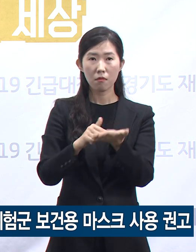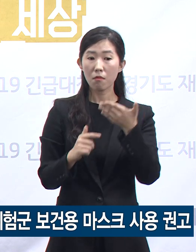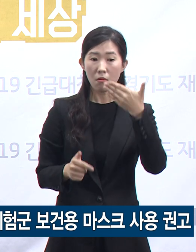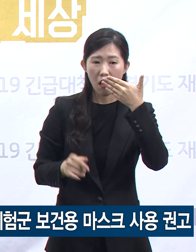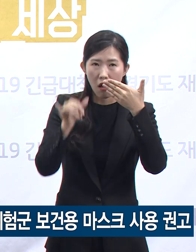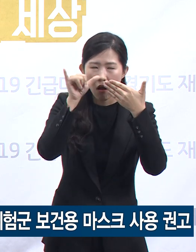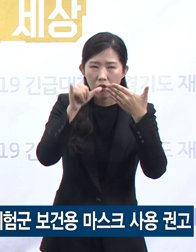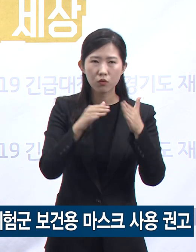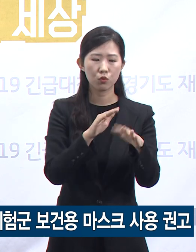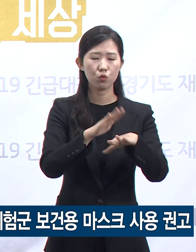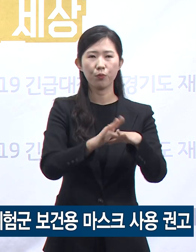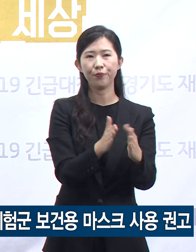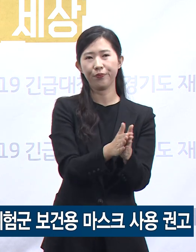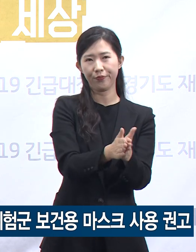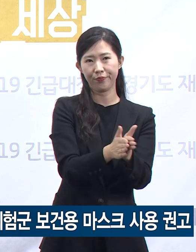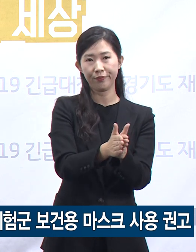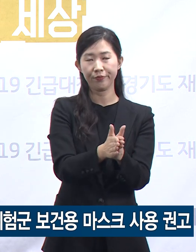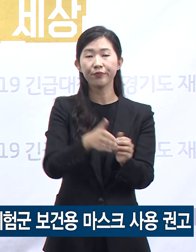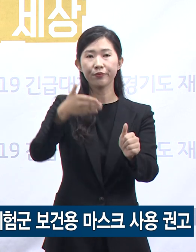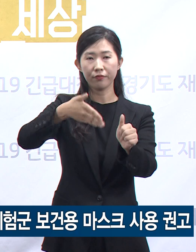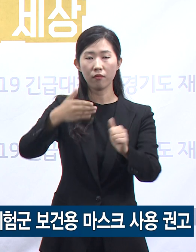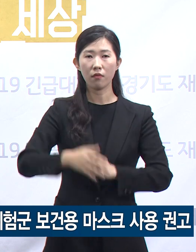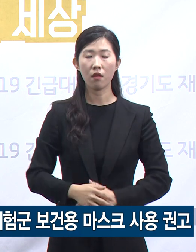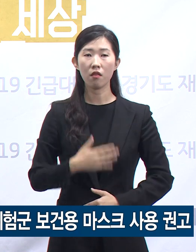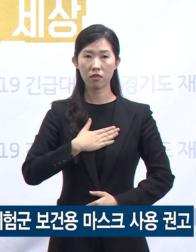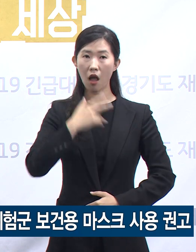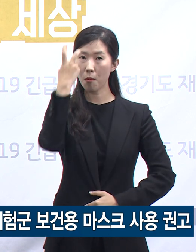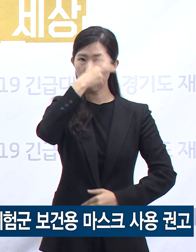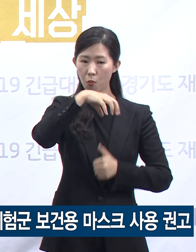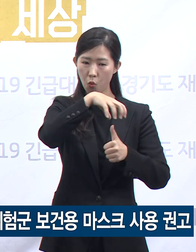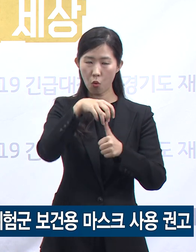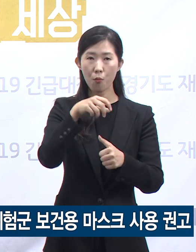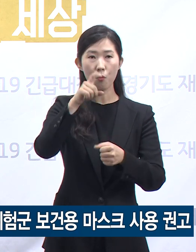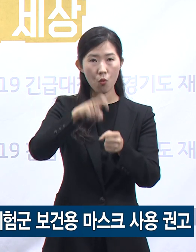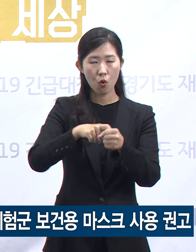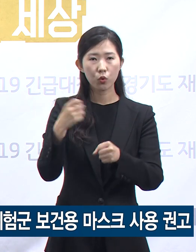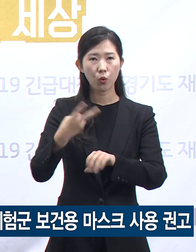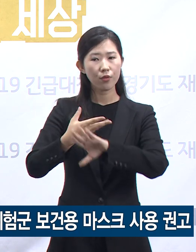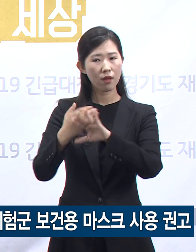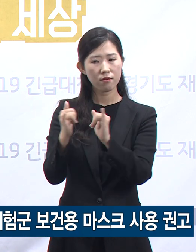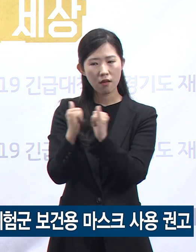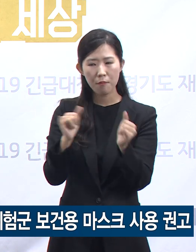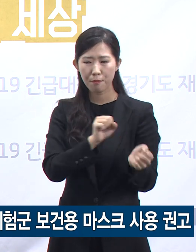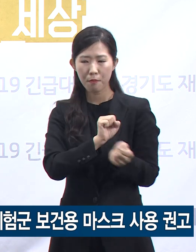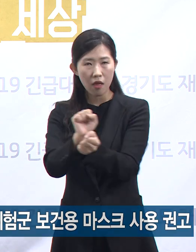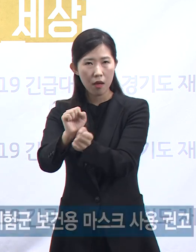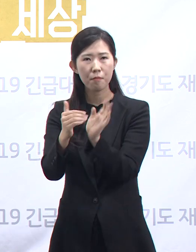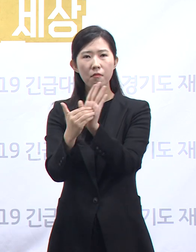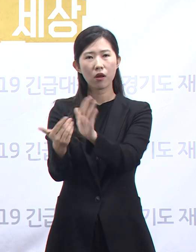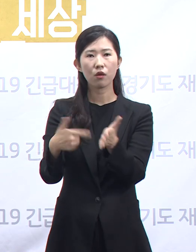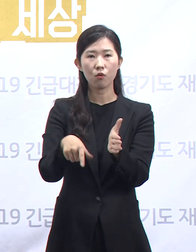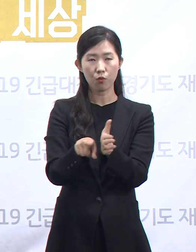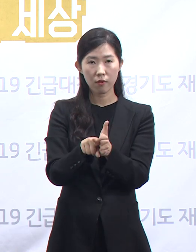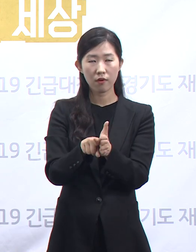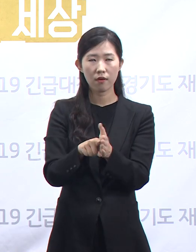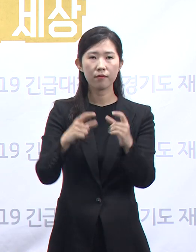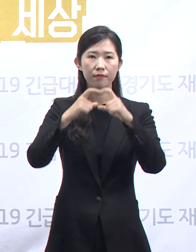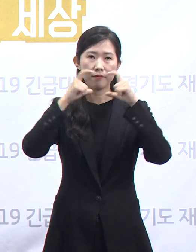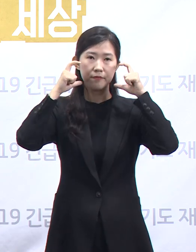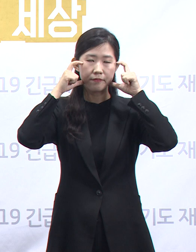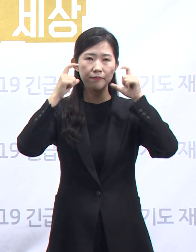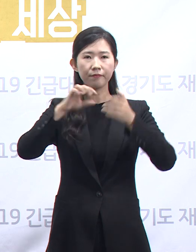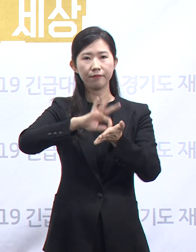나를 보호하고 또 나로부터 다른이가 감염되는 것을 막기 위해 상황과 장소에 따른 적절한 마스크 사용을 당부드립니다.